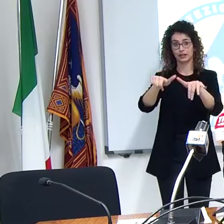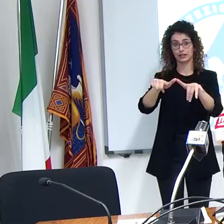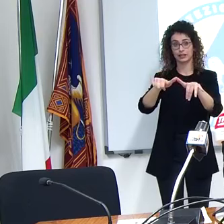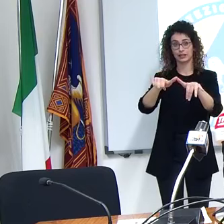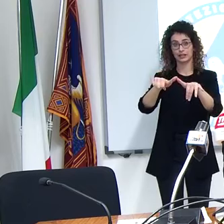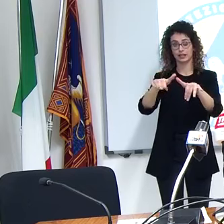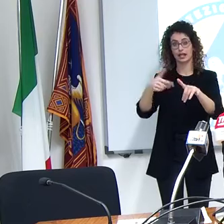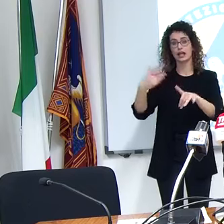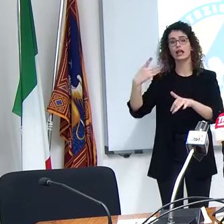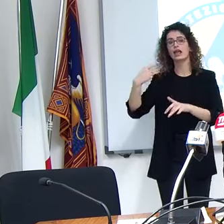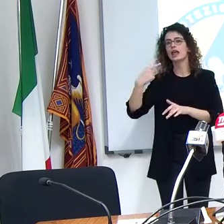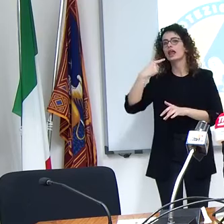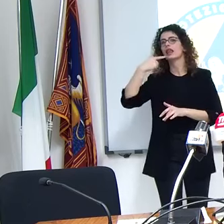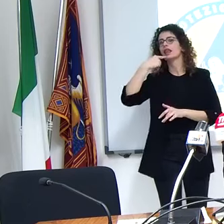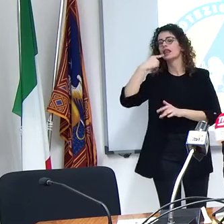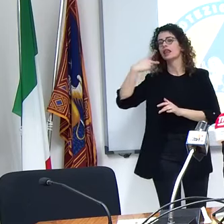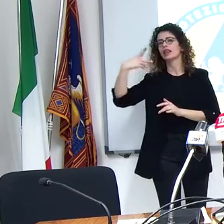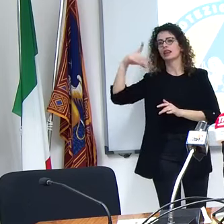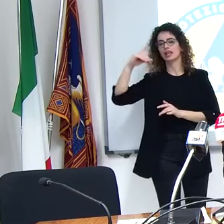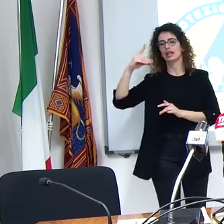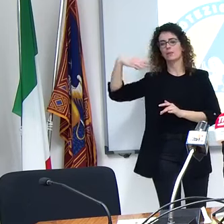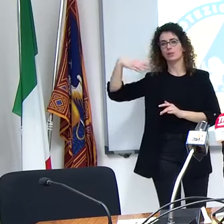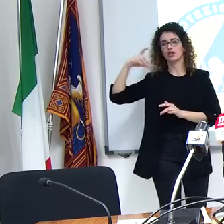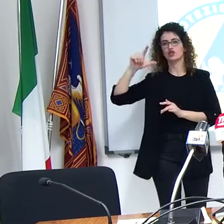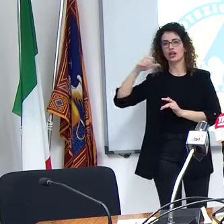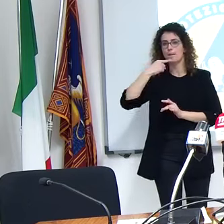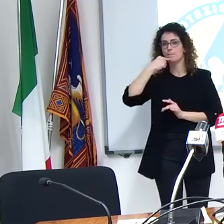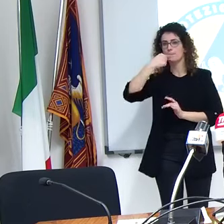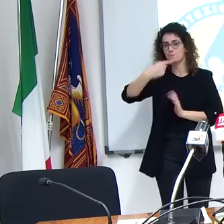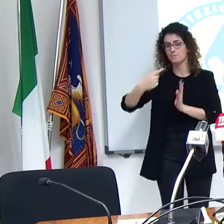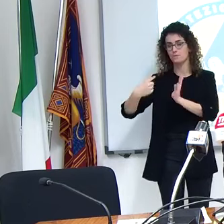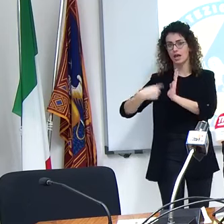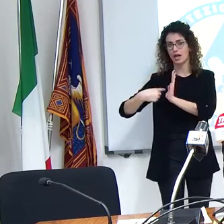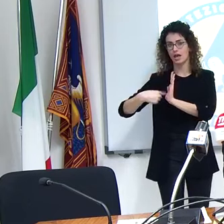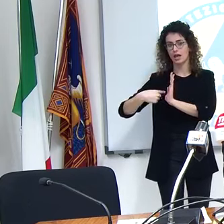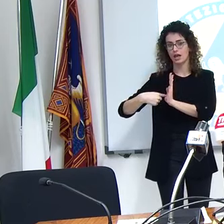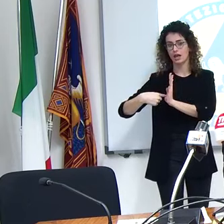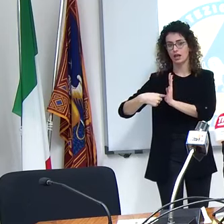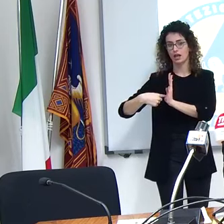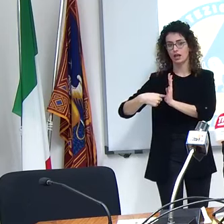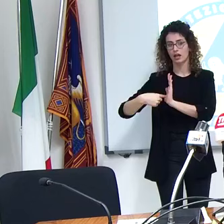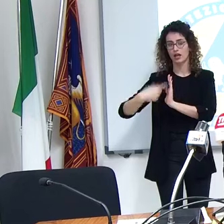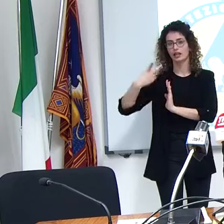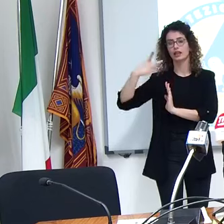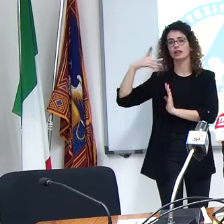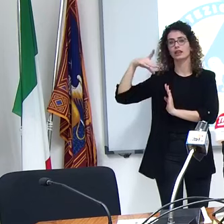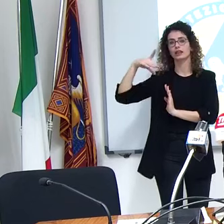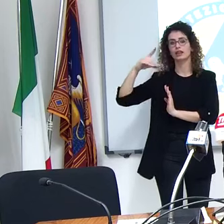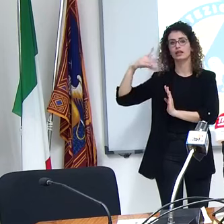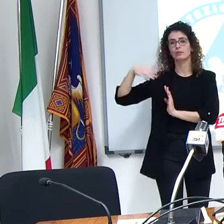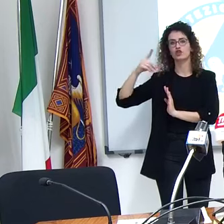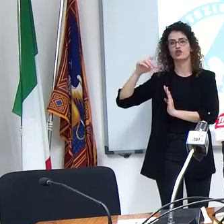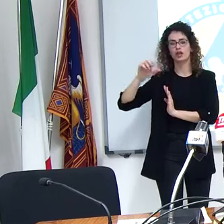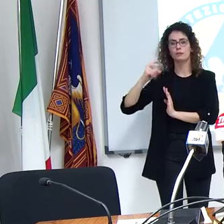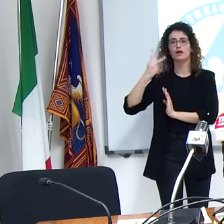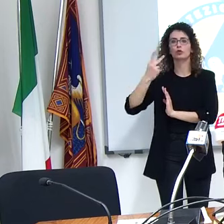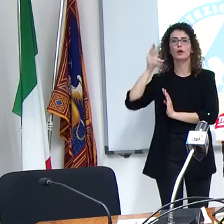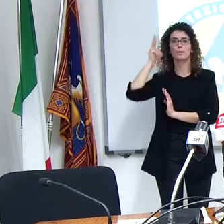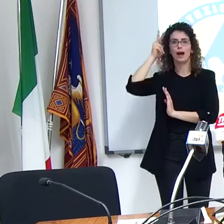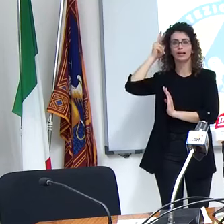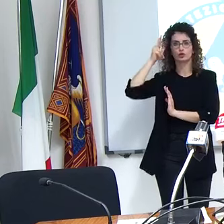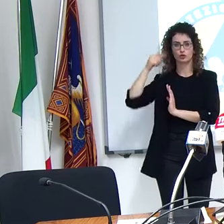dpcm nel dpcm che è del 2 di marzo